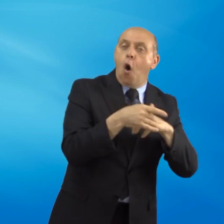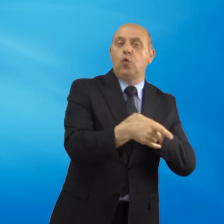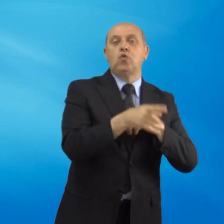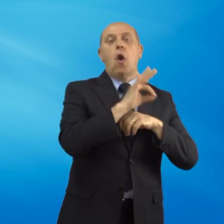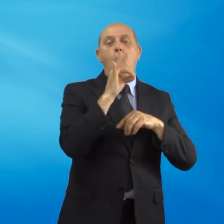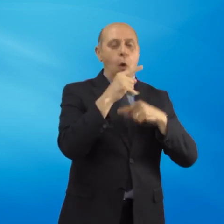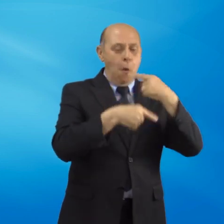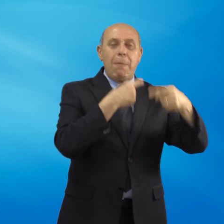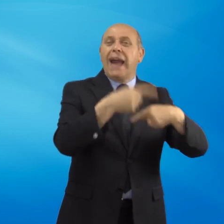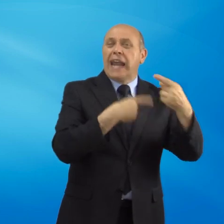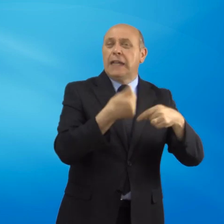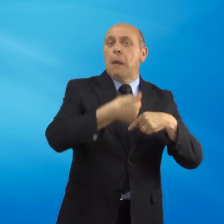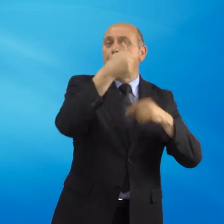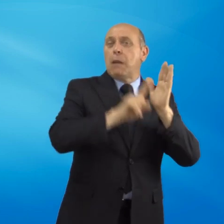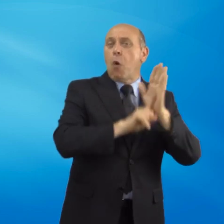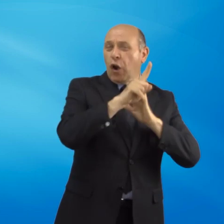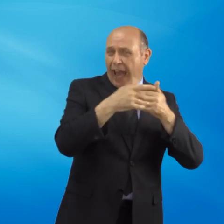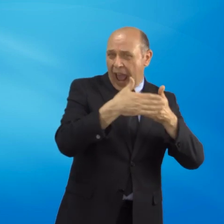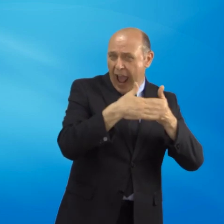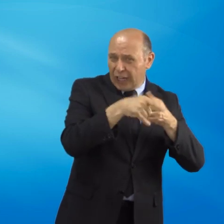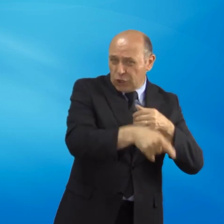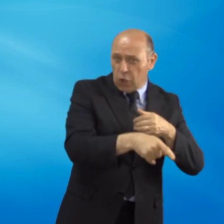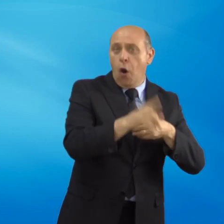primo grado convivente con handicap grave.